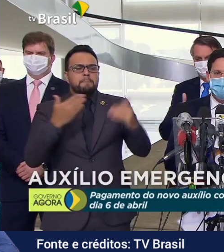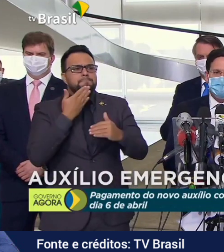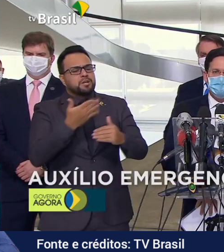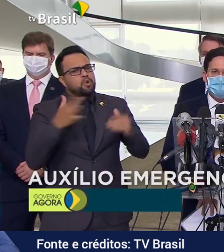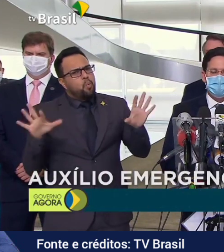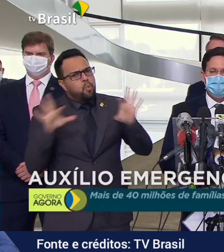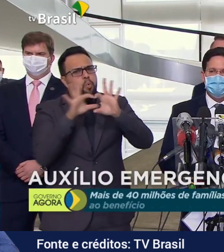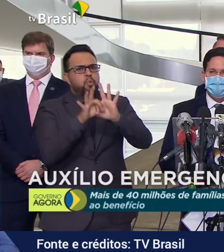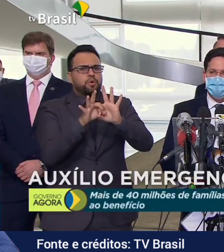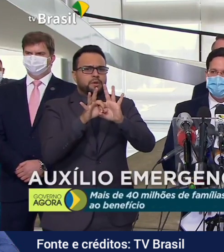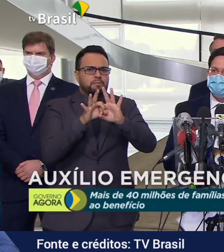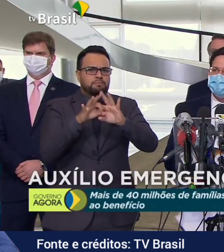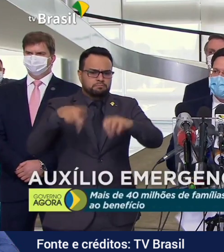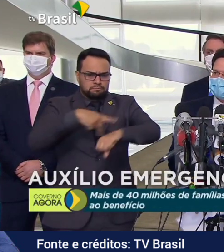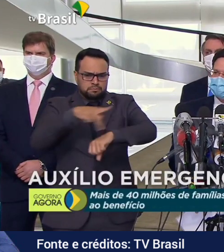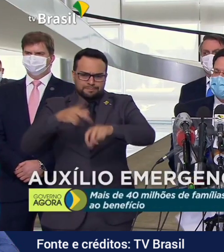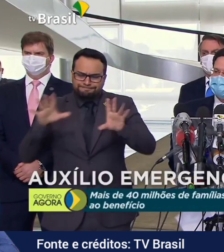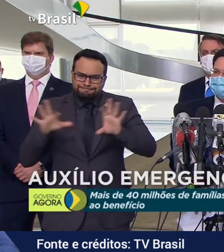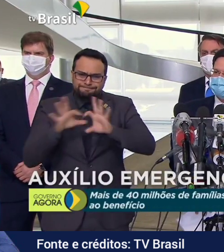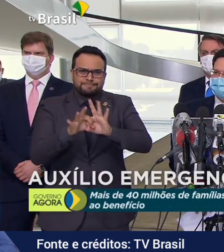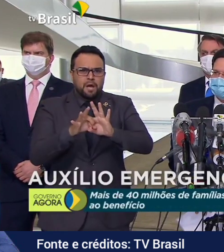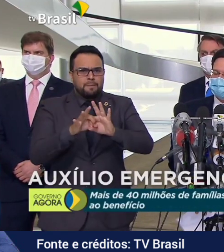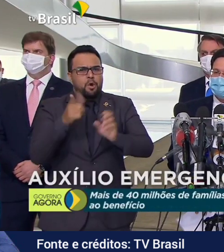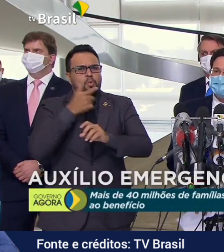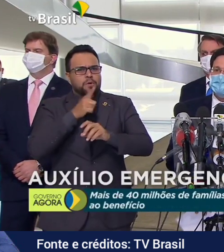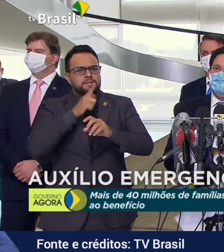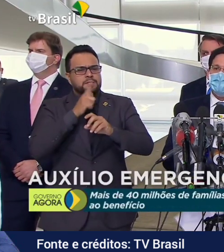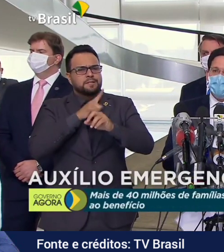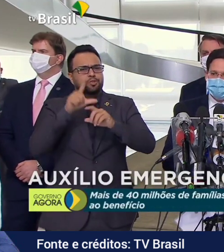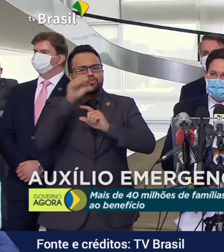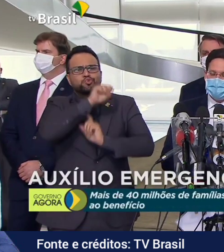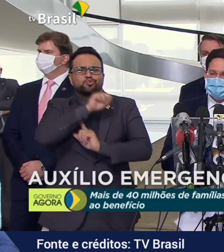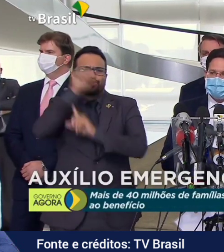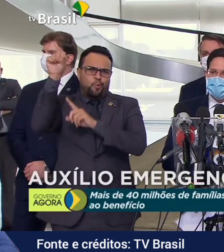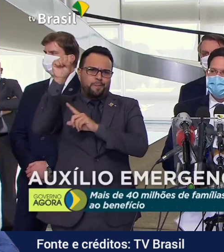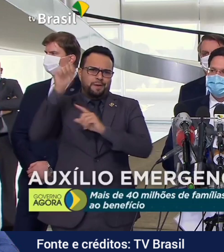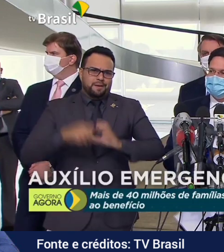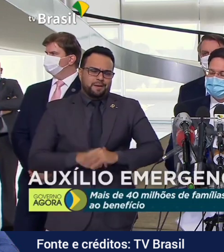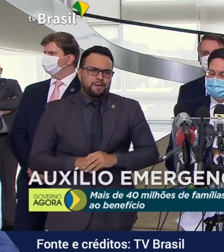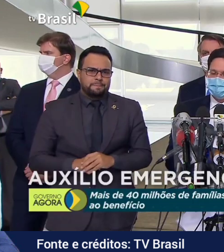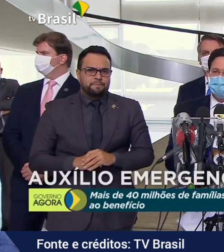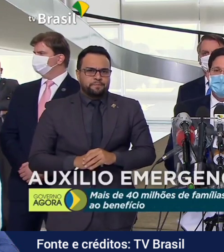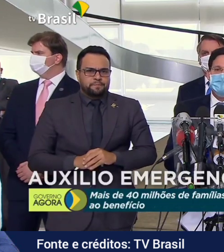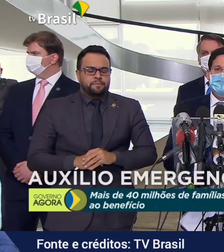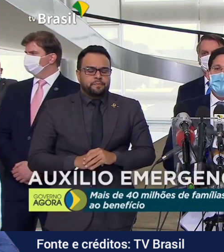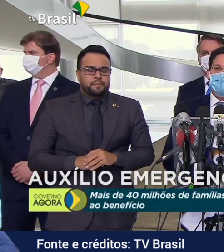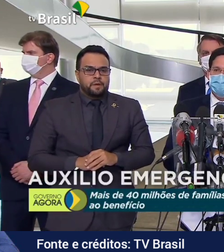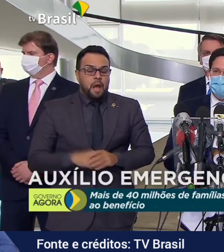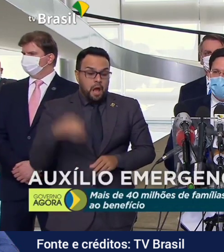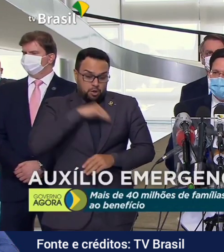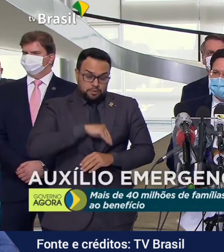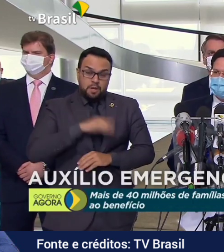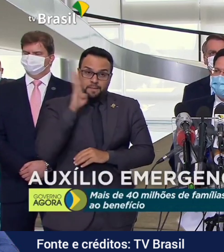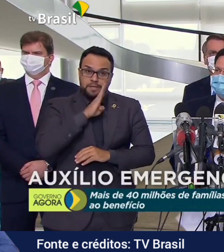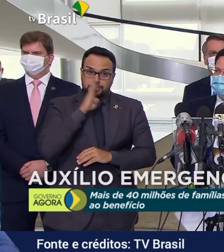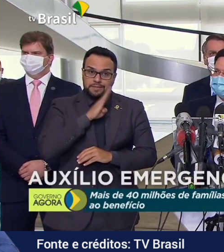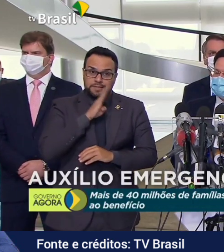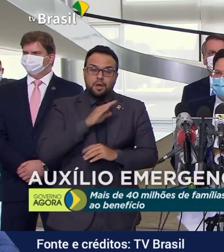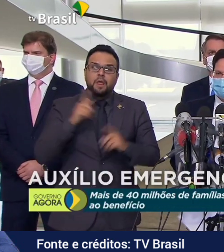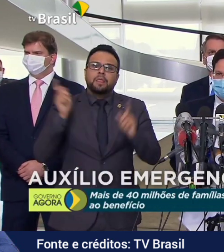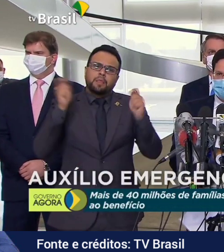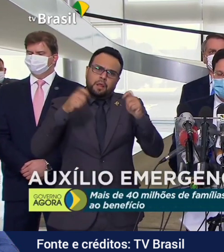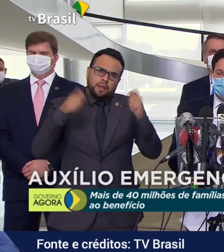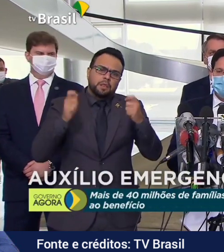da nação para que consigamos superar esse momento de pandemia. O auxílio emergencial, sem dúvida, é uma ferramenta para